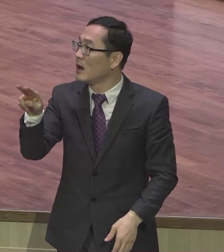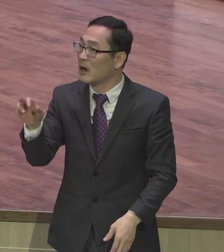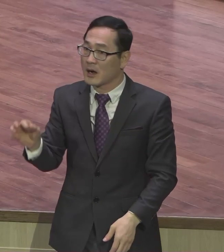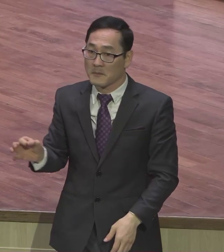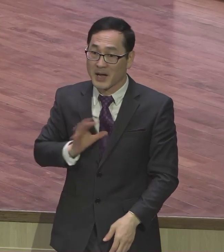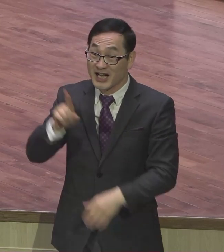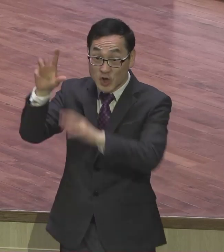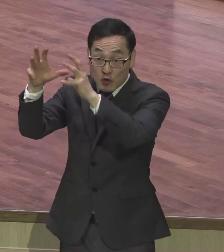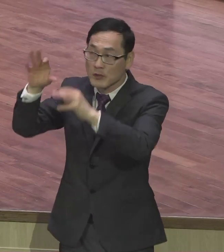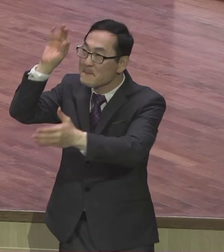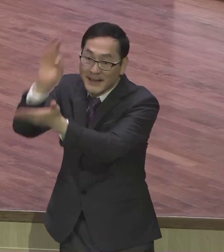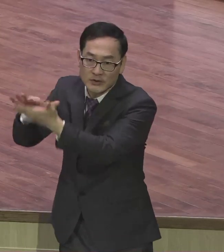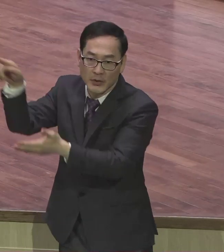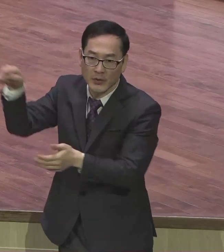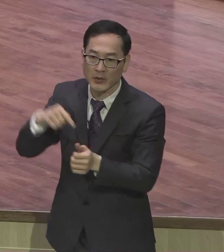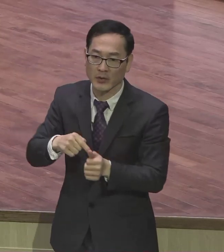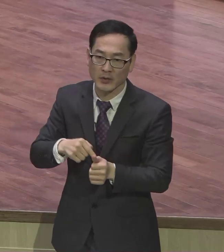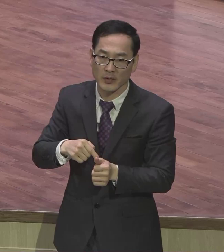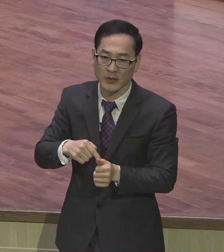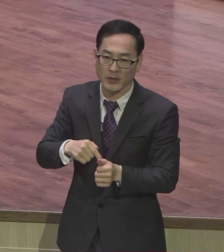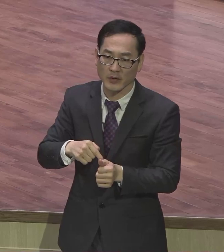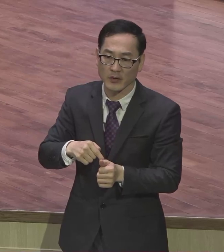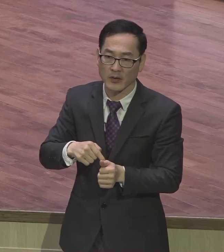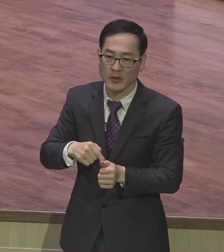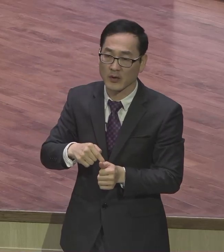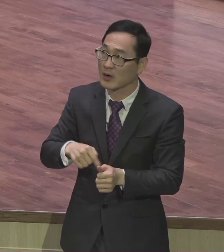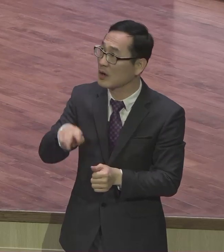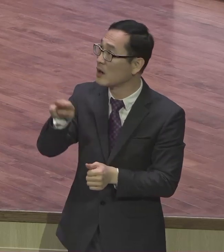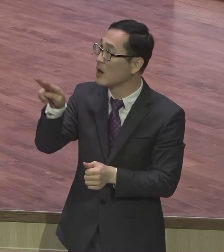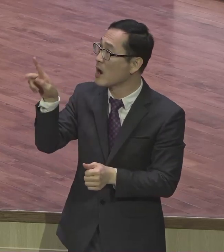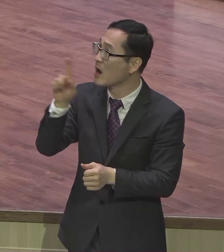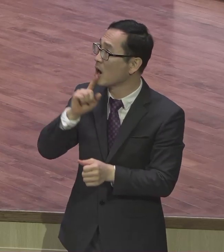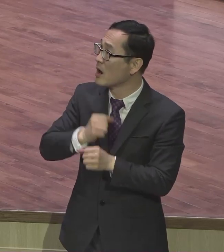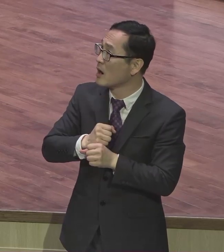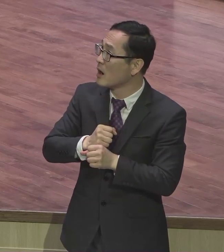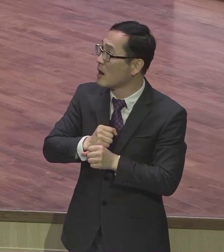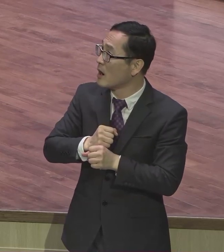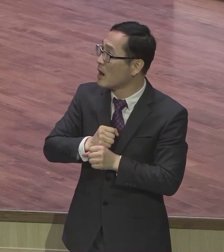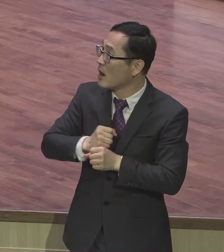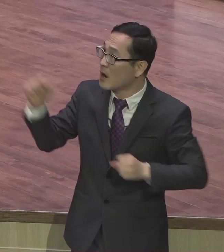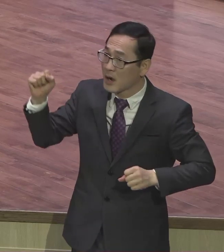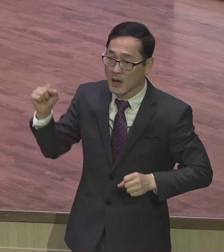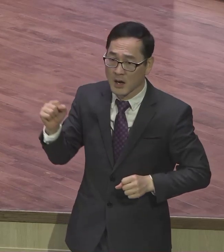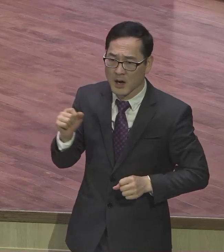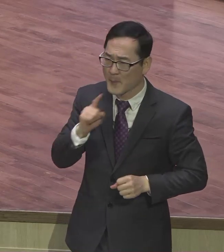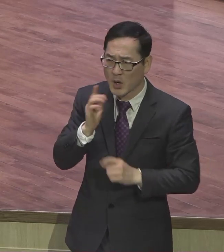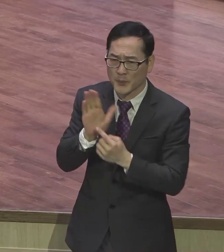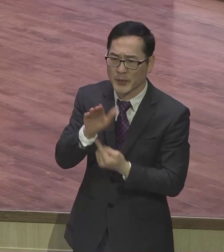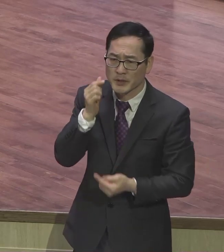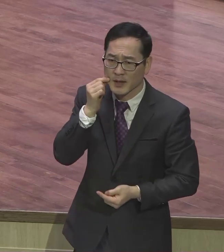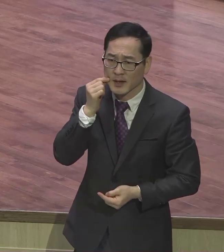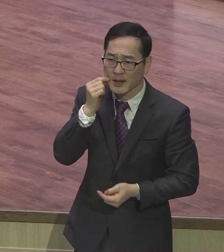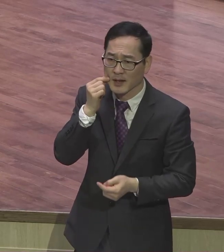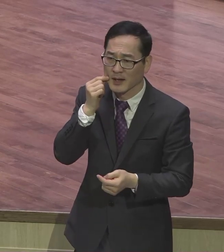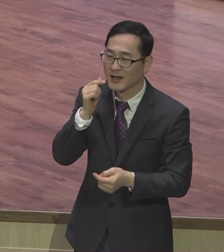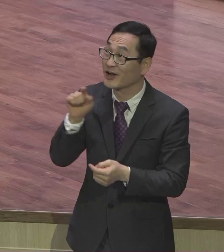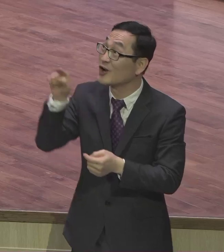본 겁니다 말로 표현할 수 없는 현장을 본 거예요 그래서 예수님을 만난 겁니다 이야